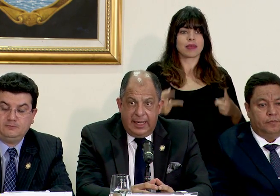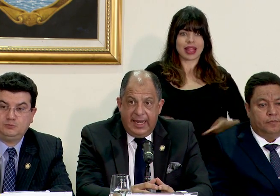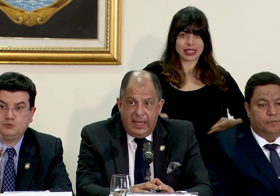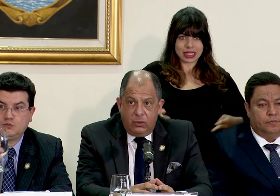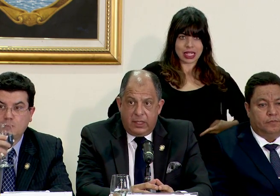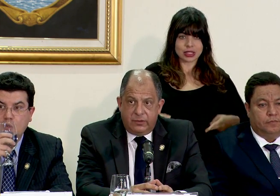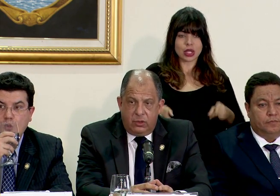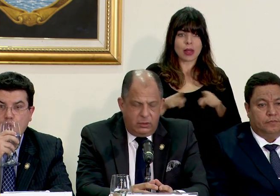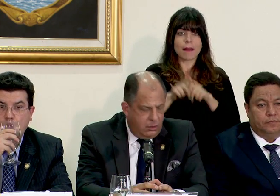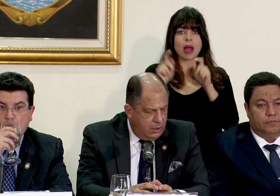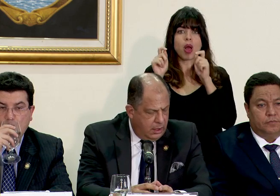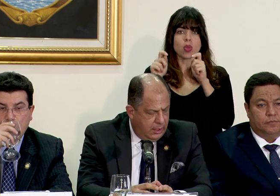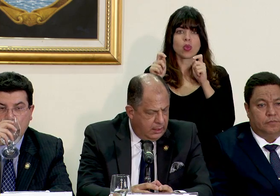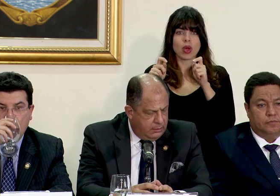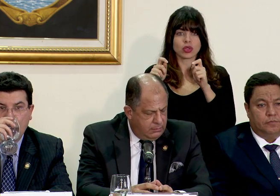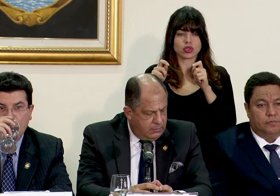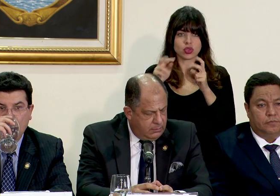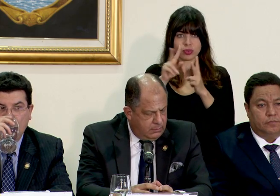y el de la educación